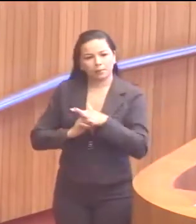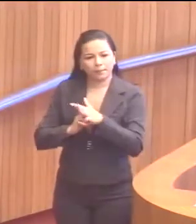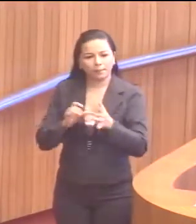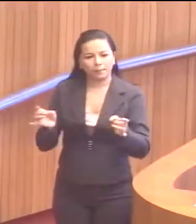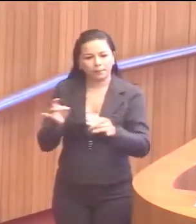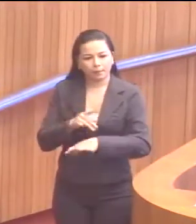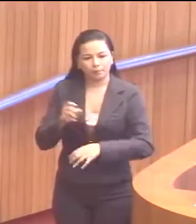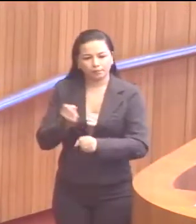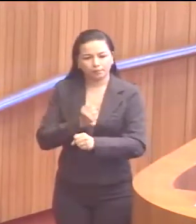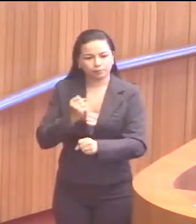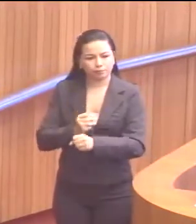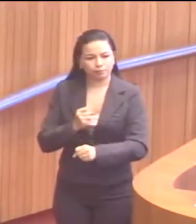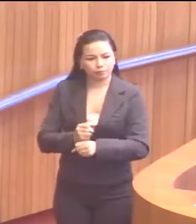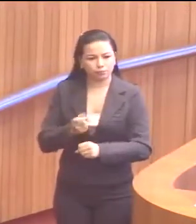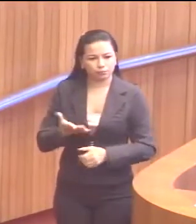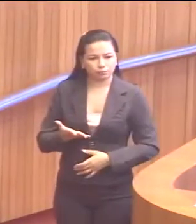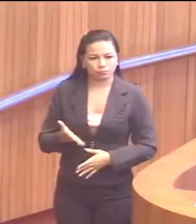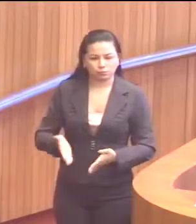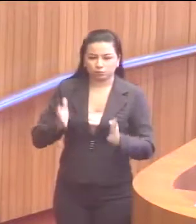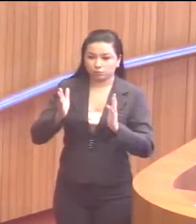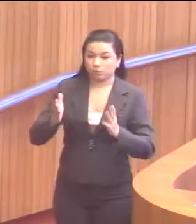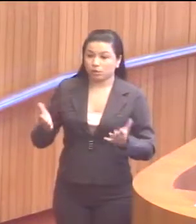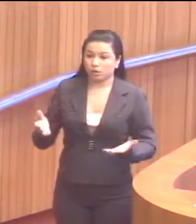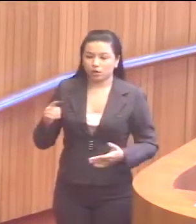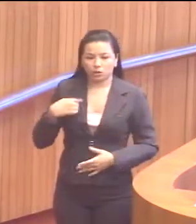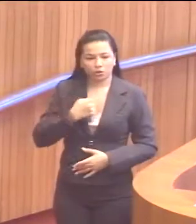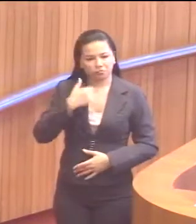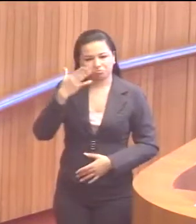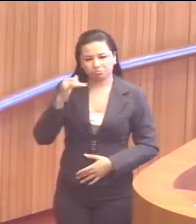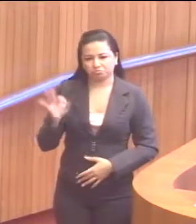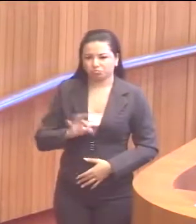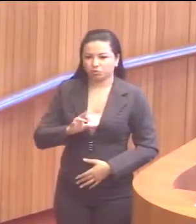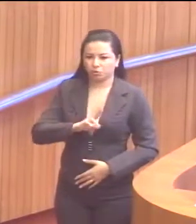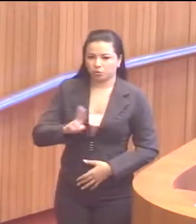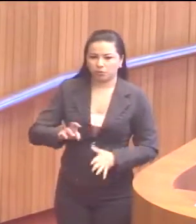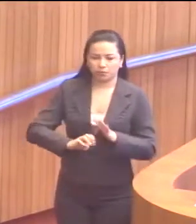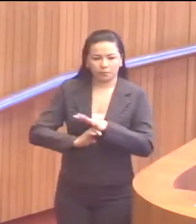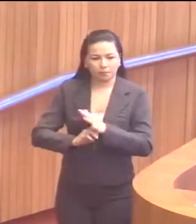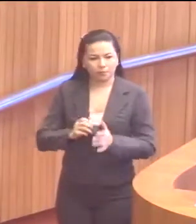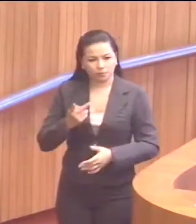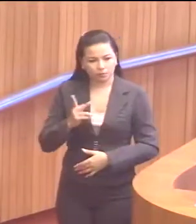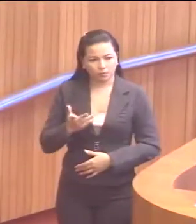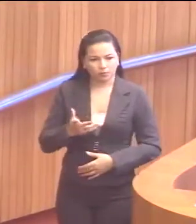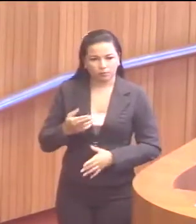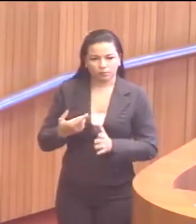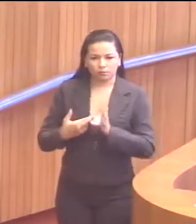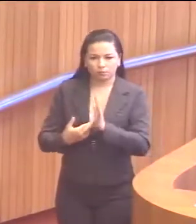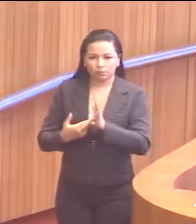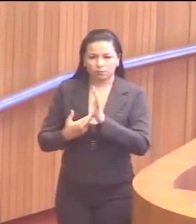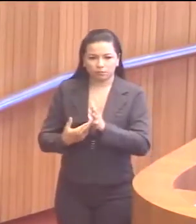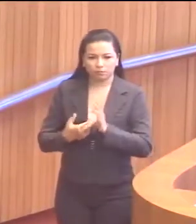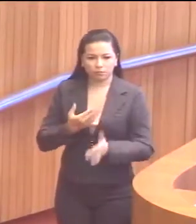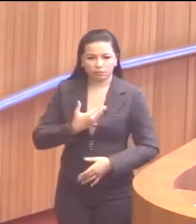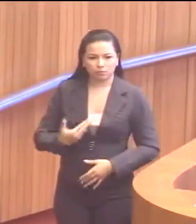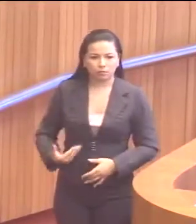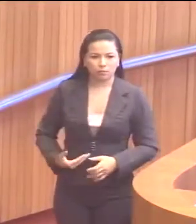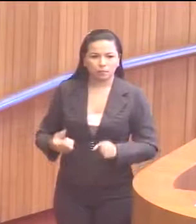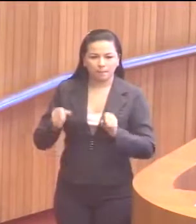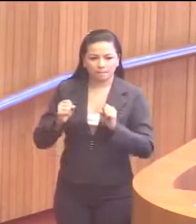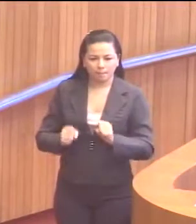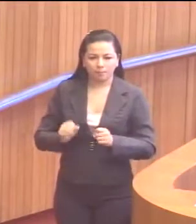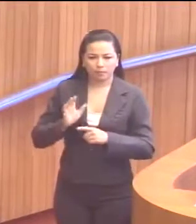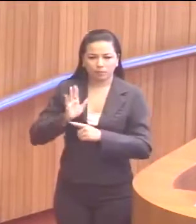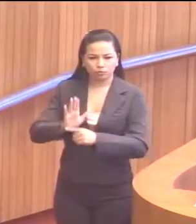obras. Mas, até agora, deputado Magno, nós não sabemos o nome dessa empresa. Vossa Excelência, que representa o governo, poderia